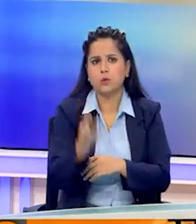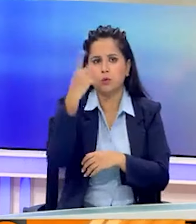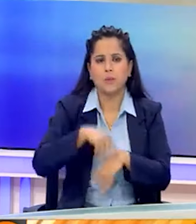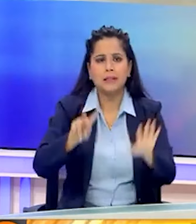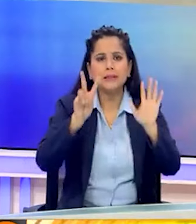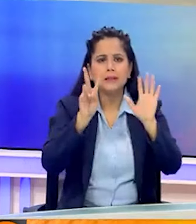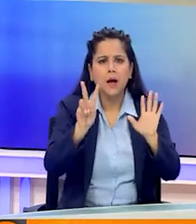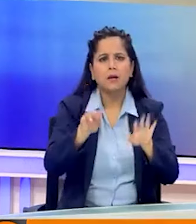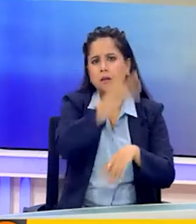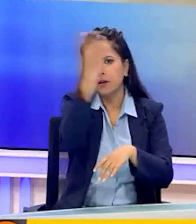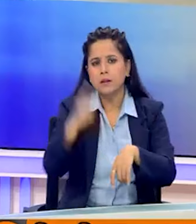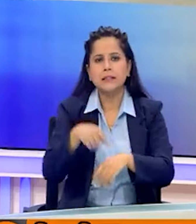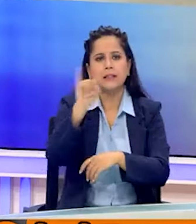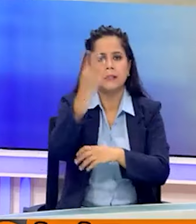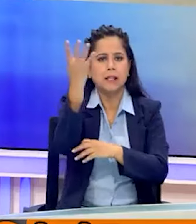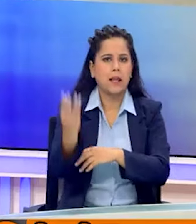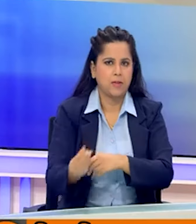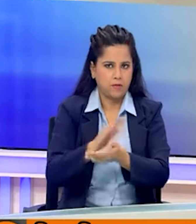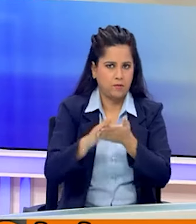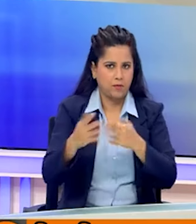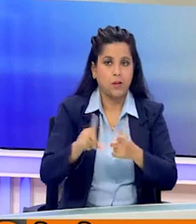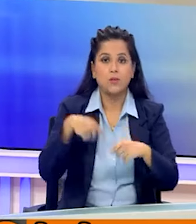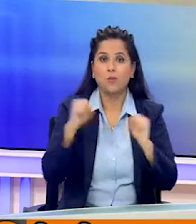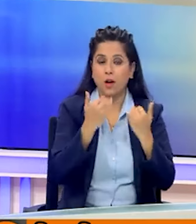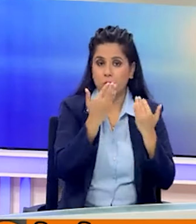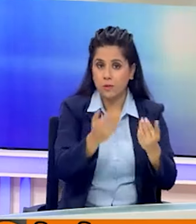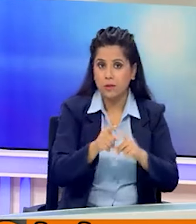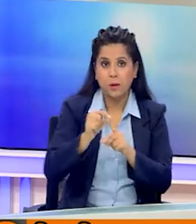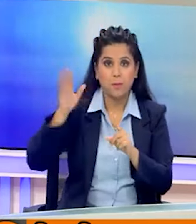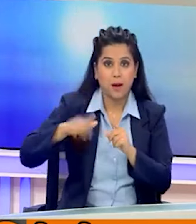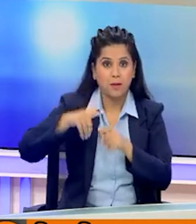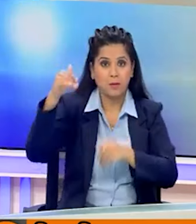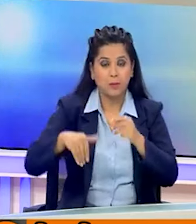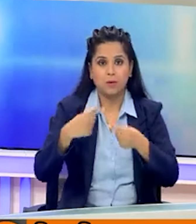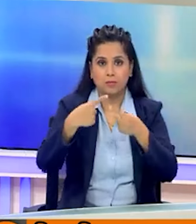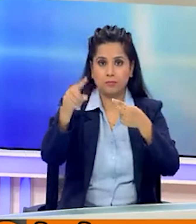बजे से शाम छे बजे तक चलेगा। तो वहीं जम्मू कश्मीर में विदान सभा चुनाव